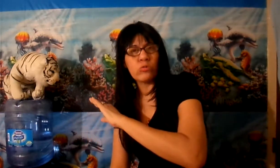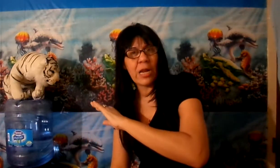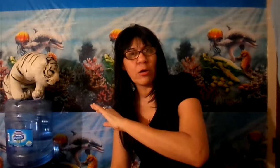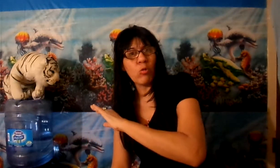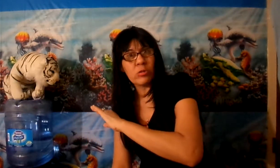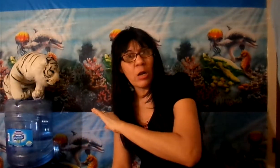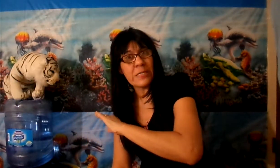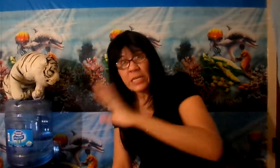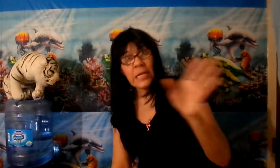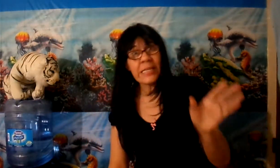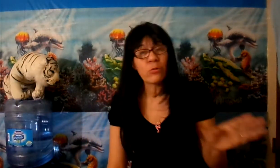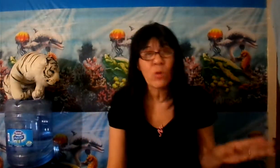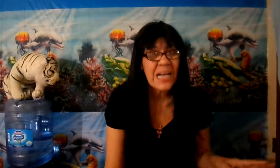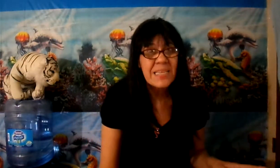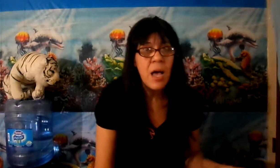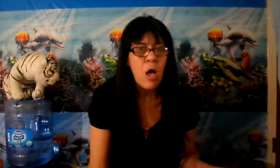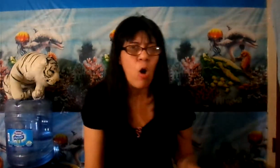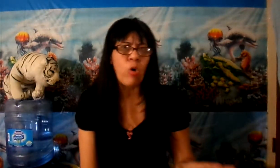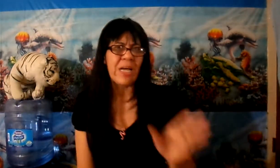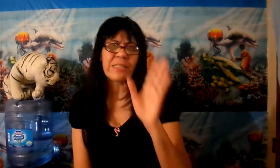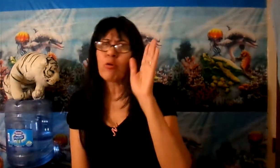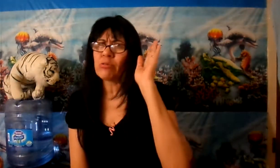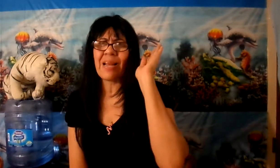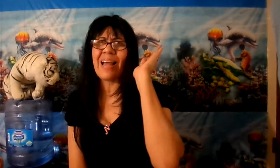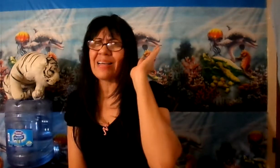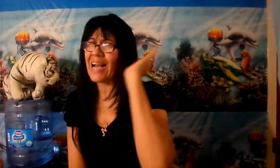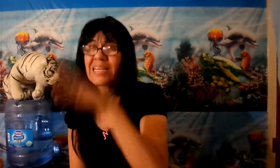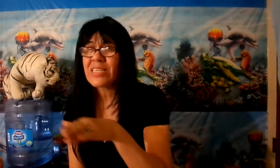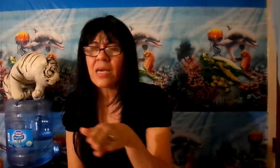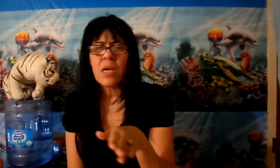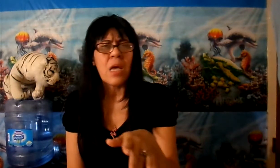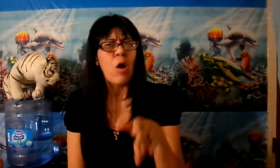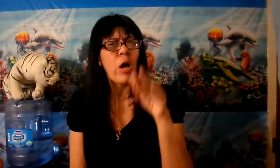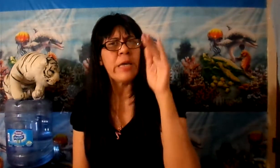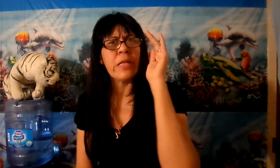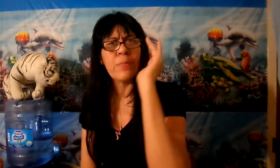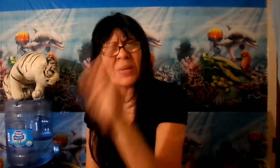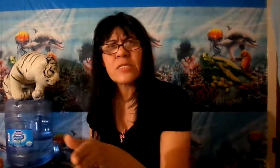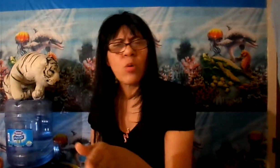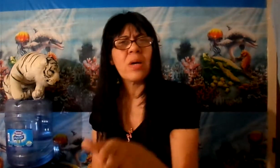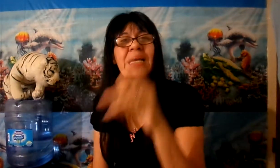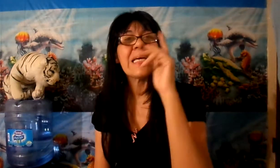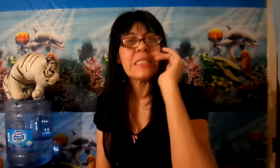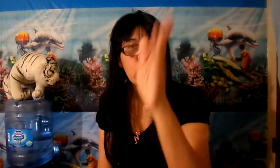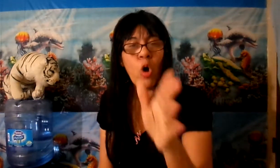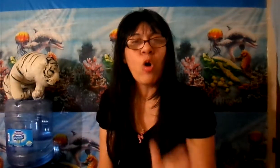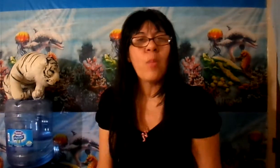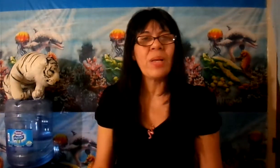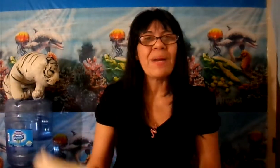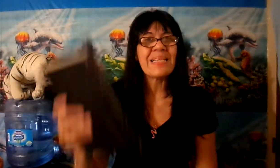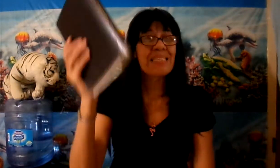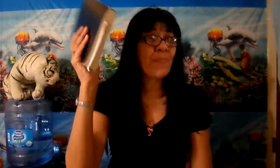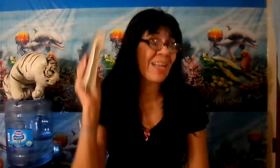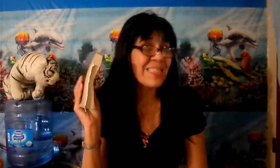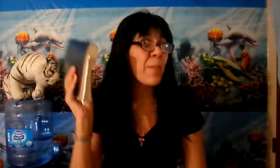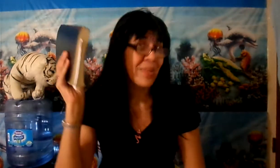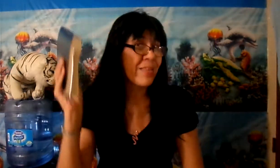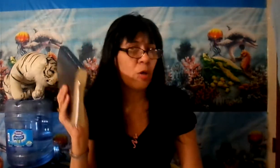contra el silencio de tu casa, o date contra la calle, en el piso. Dios permanece para siempre, Dios.